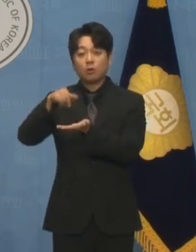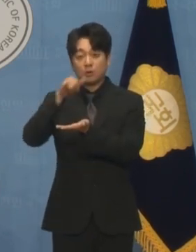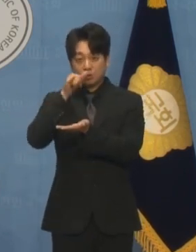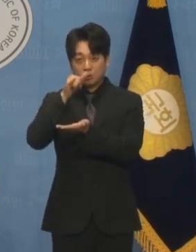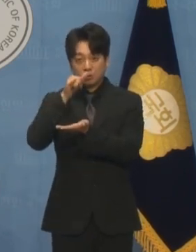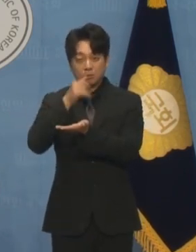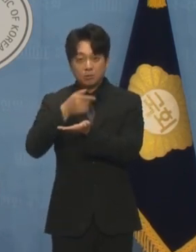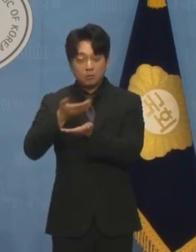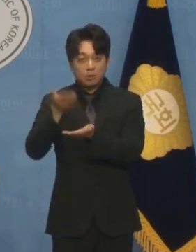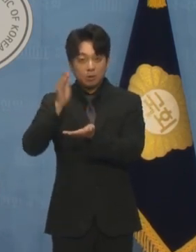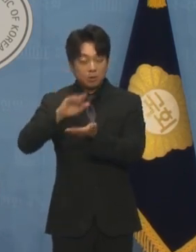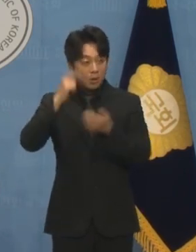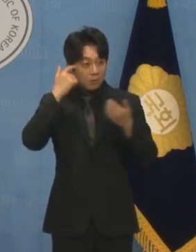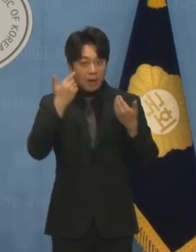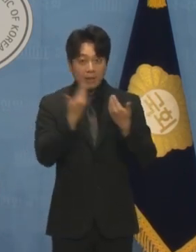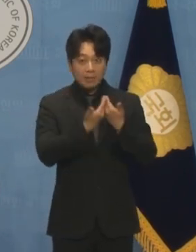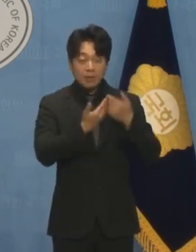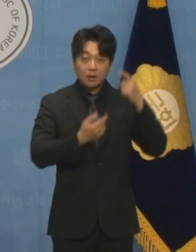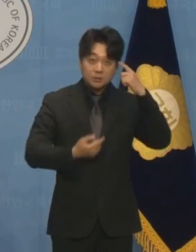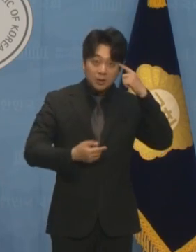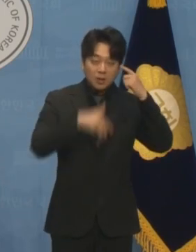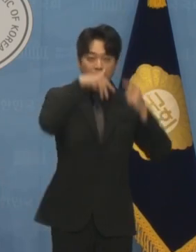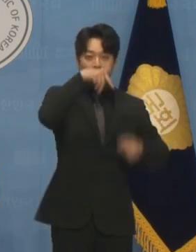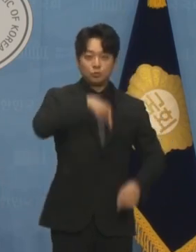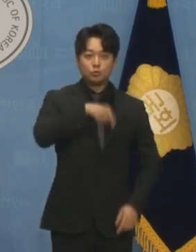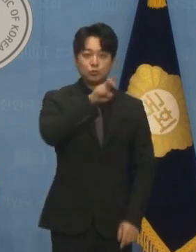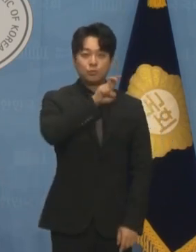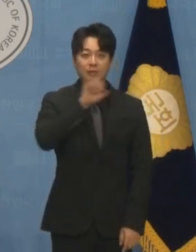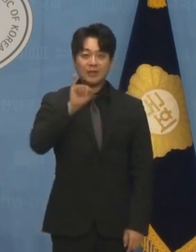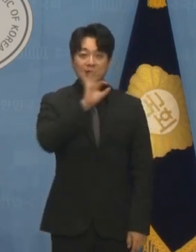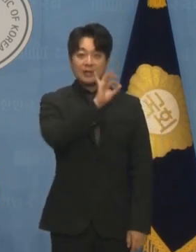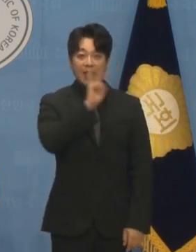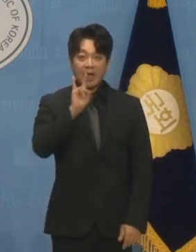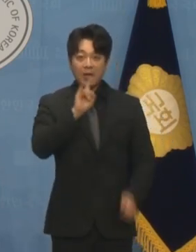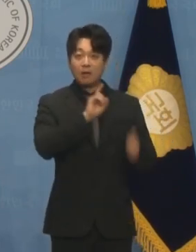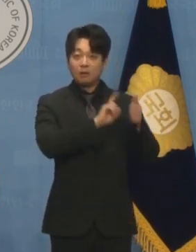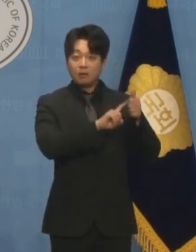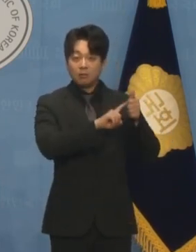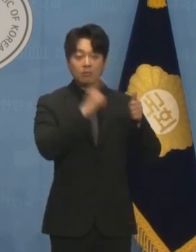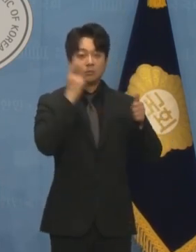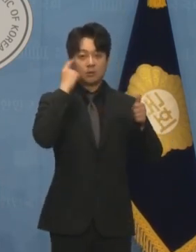당선인의 발언은 국민과 국익보다